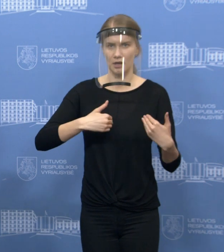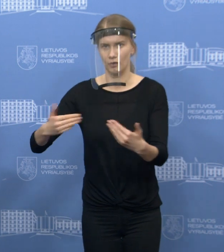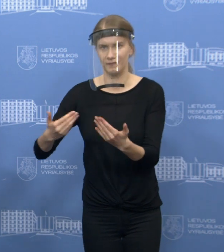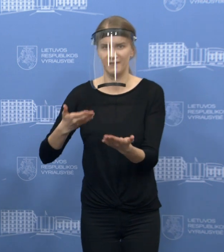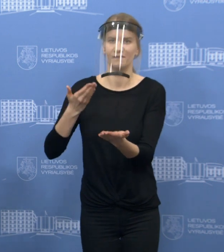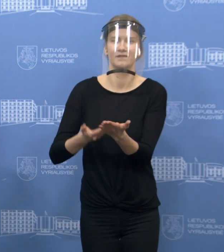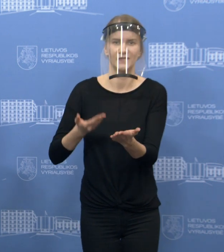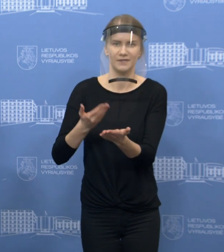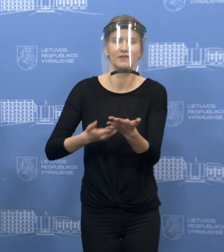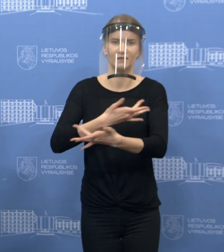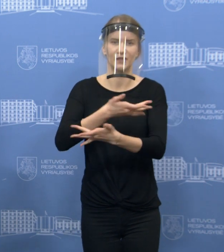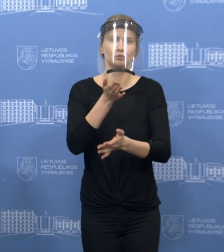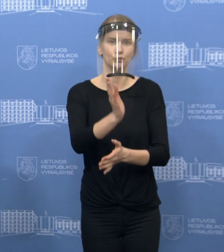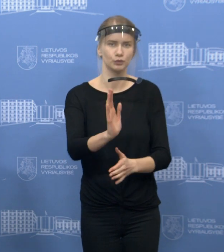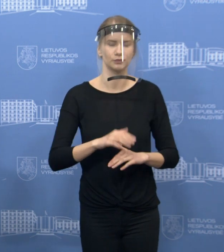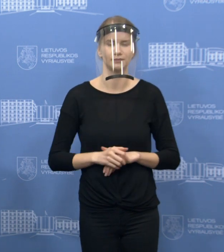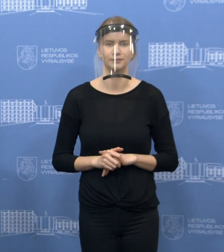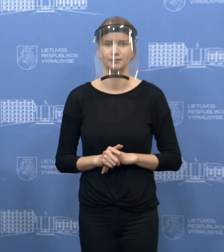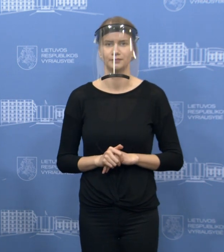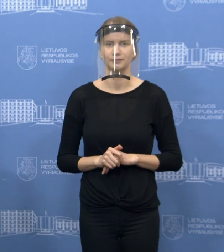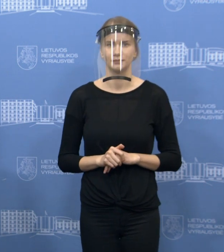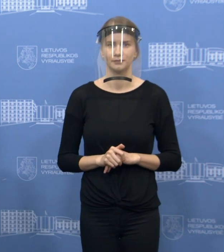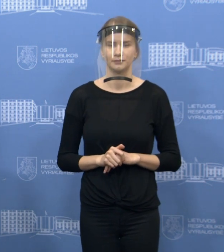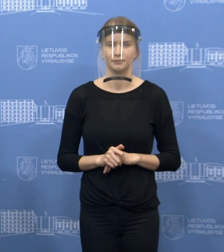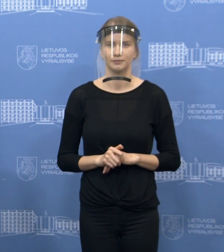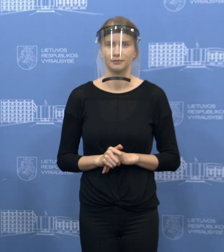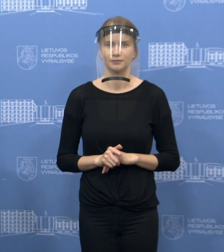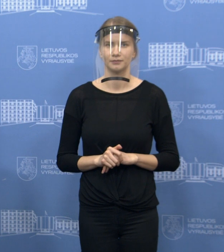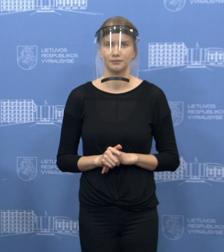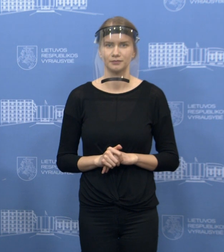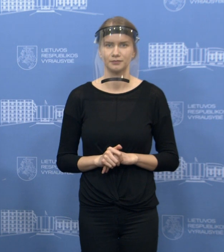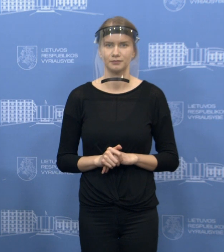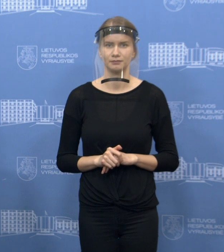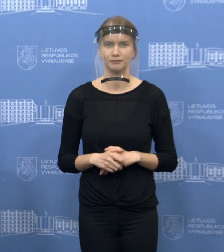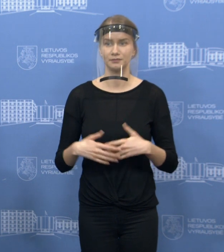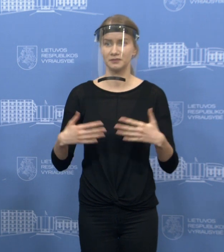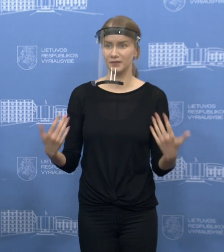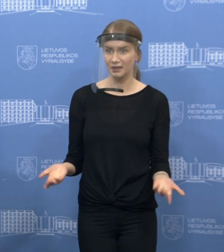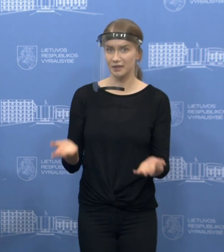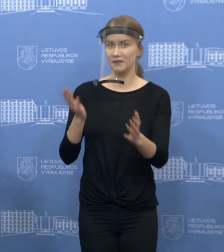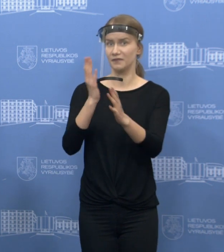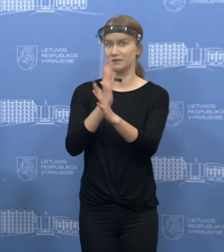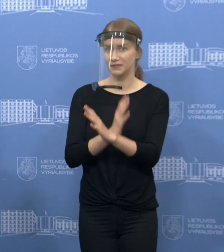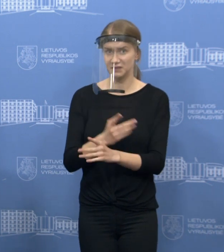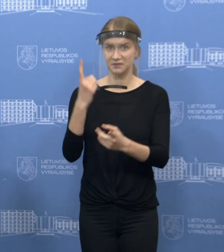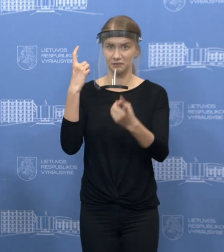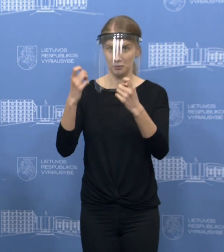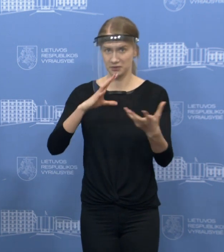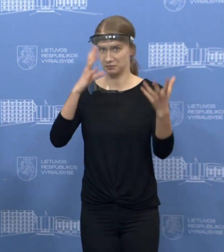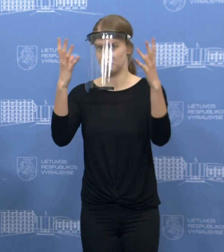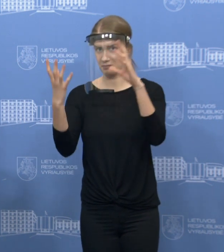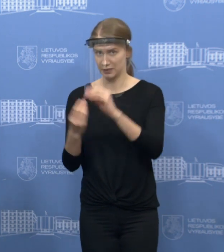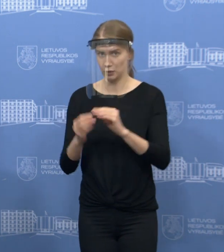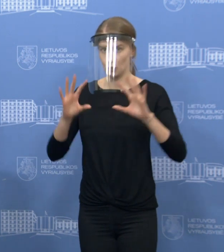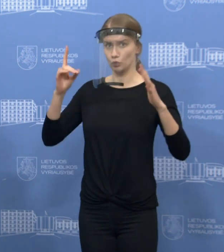taipogi iš mūsų bus ištransliuoti. Tai galbūt tiek tokios informacijos bendros